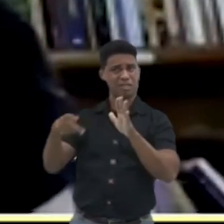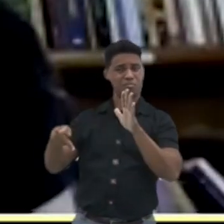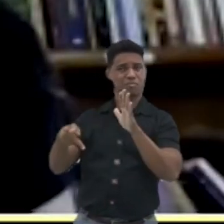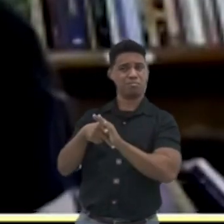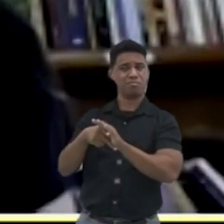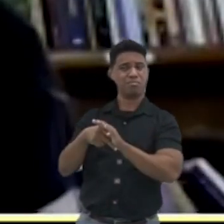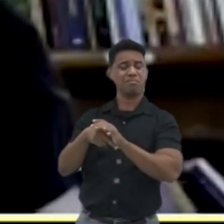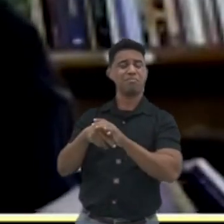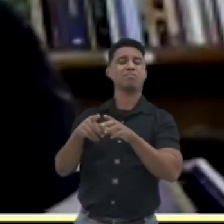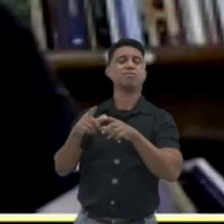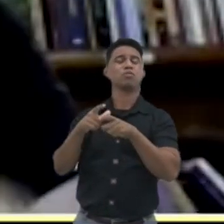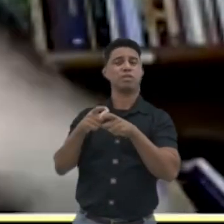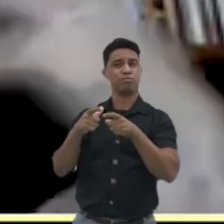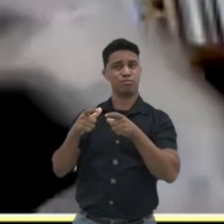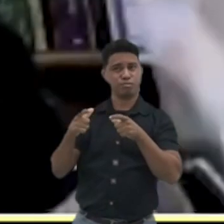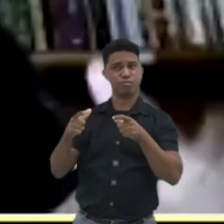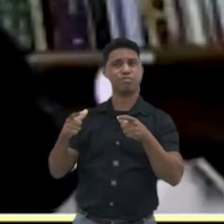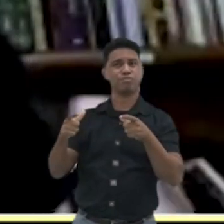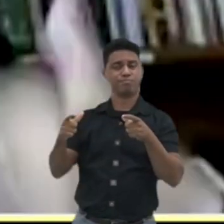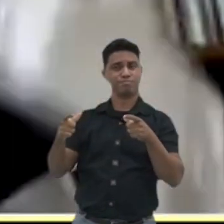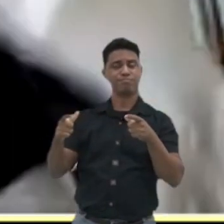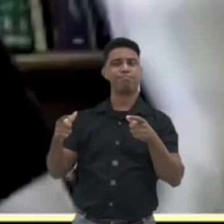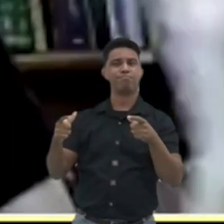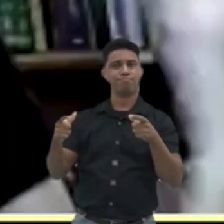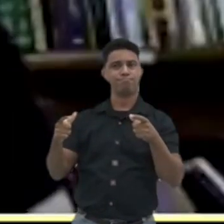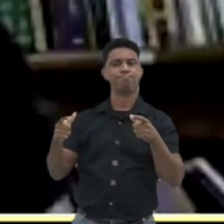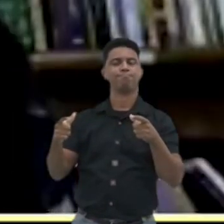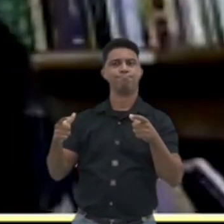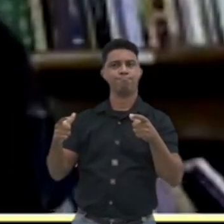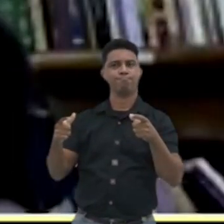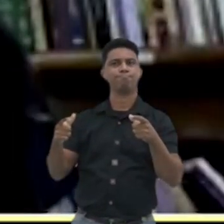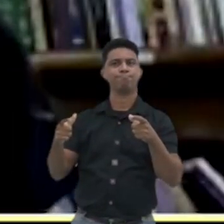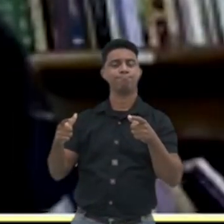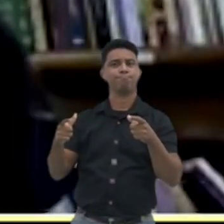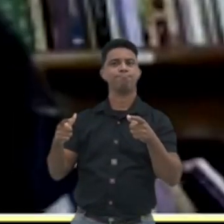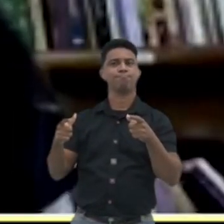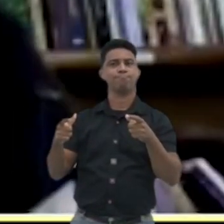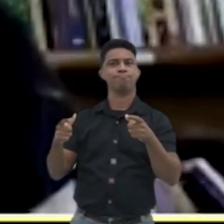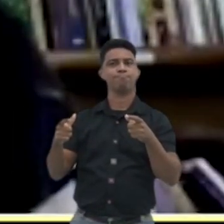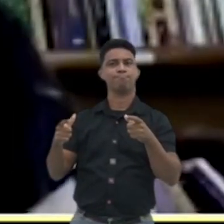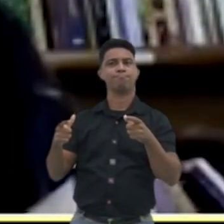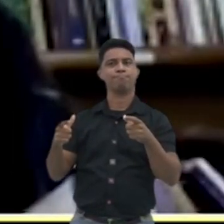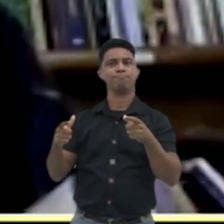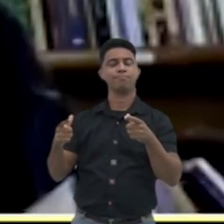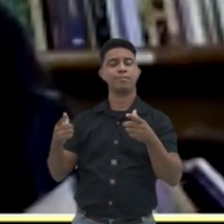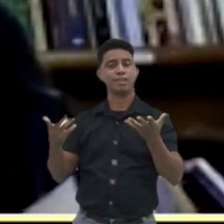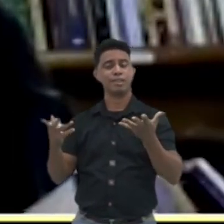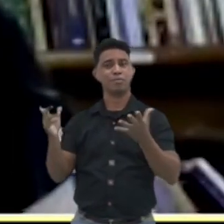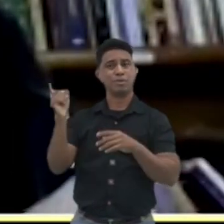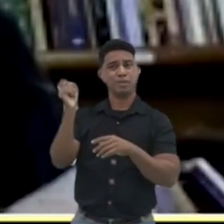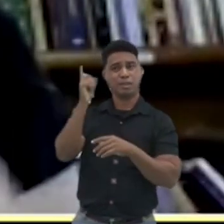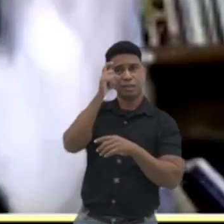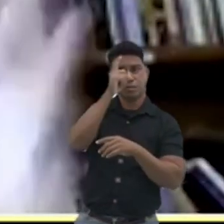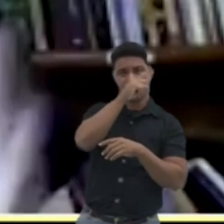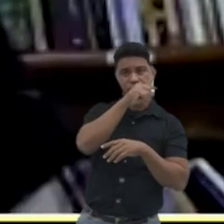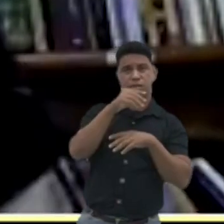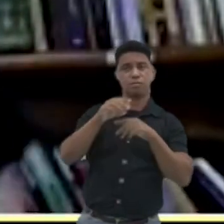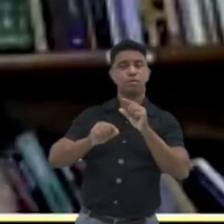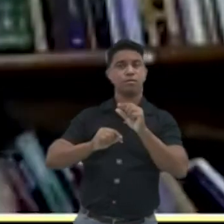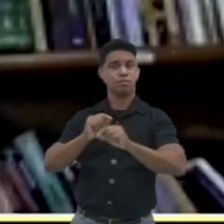situação ainda mais diferenciada para elas. Eu disse que no início,